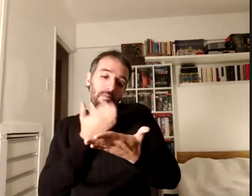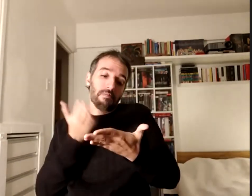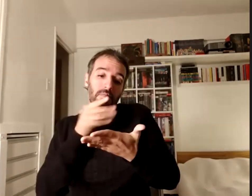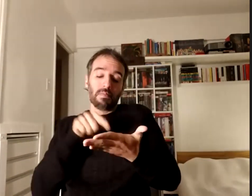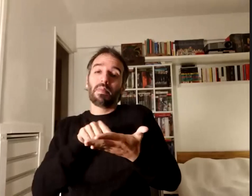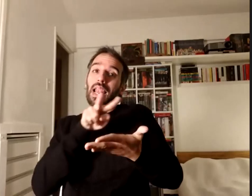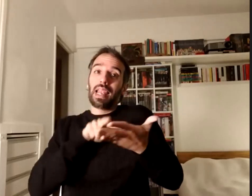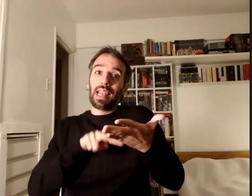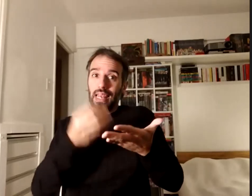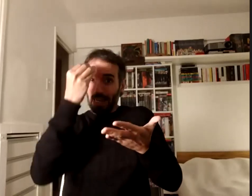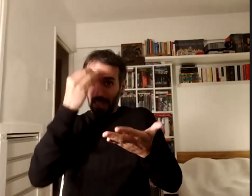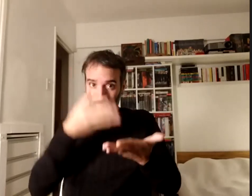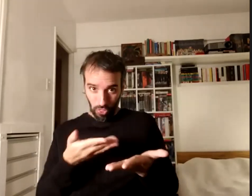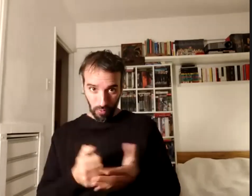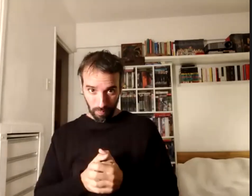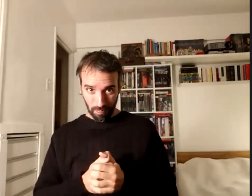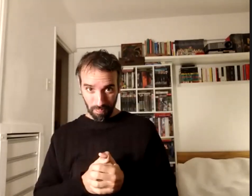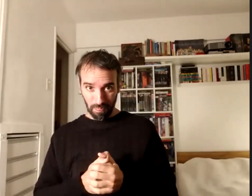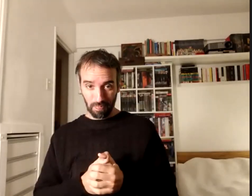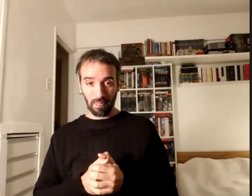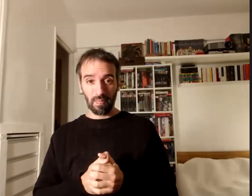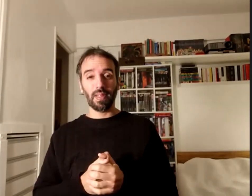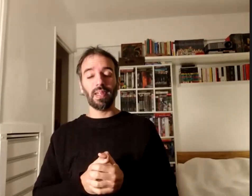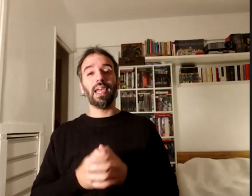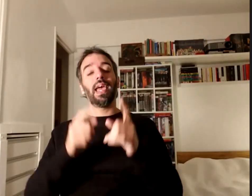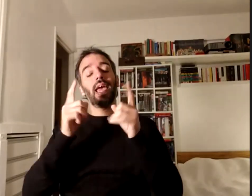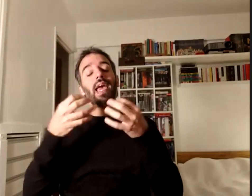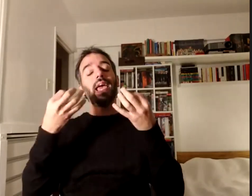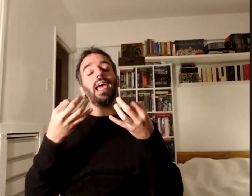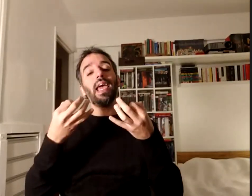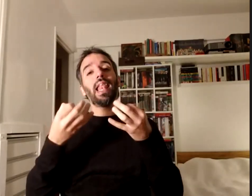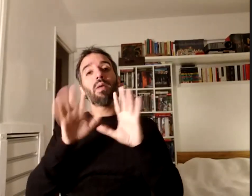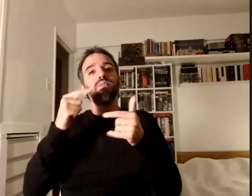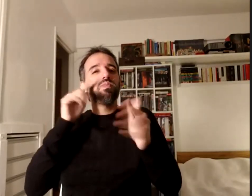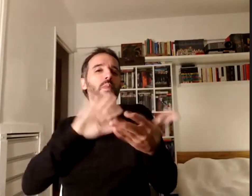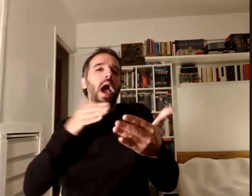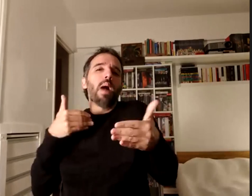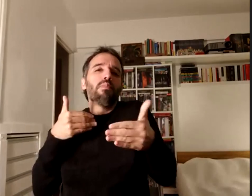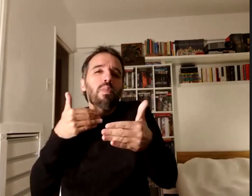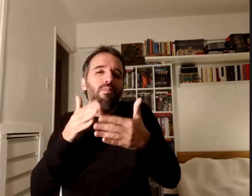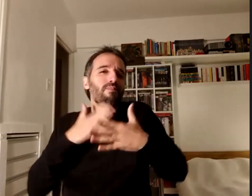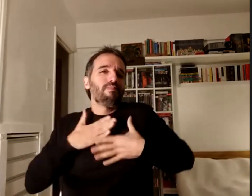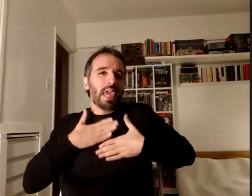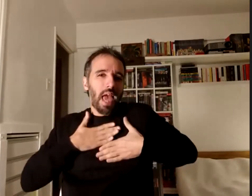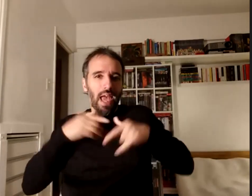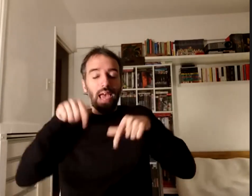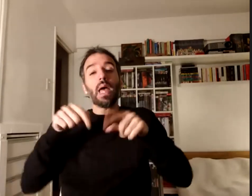leyéndolo pero la aproximación mía a esta problemática como dice